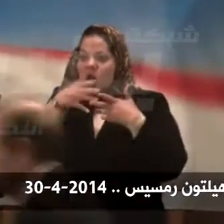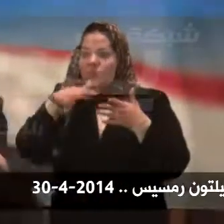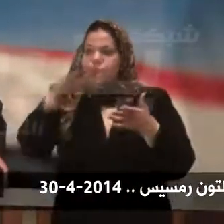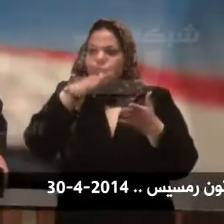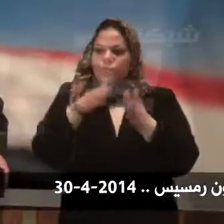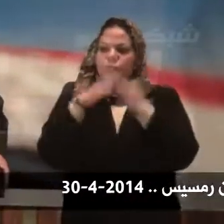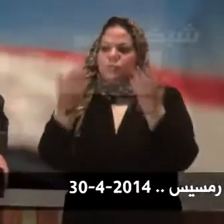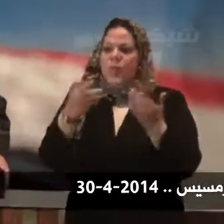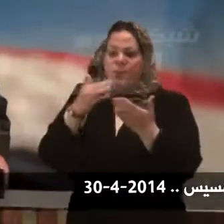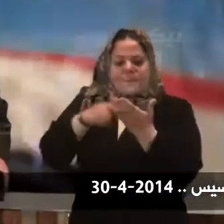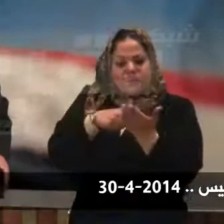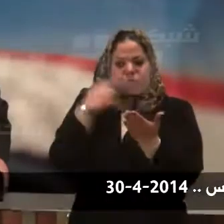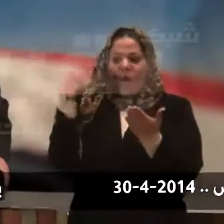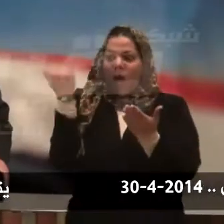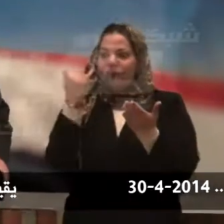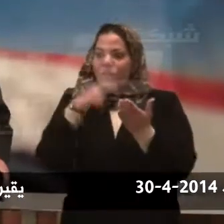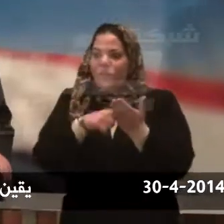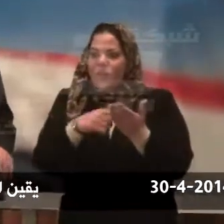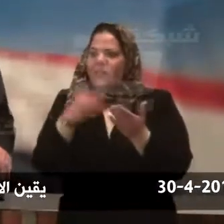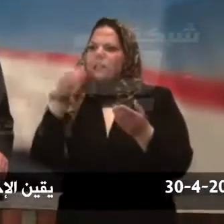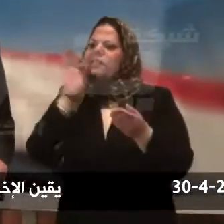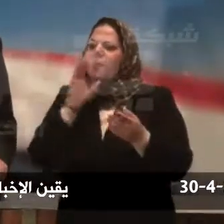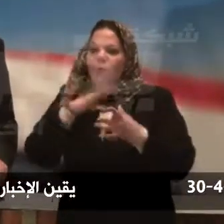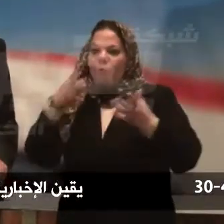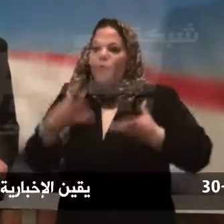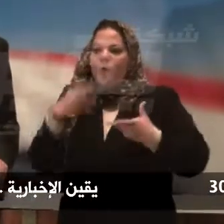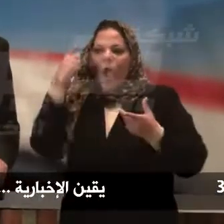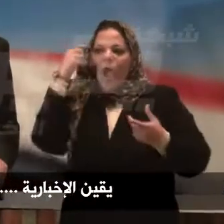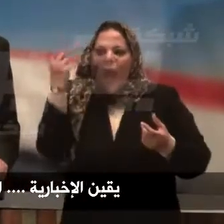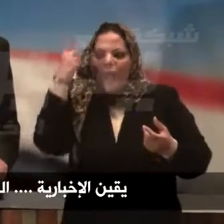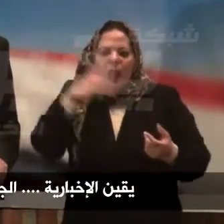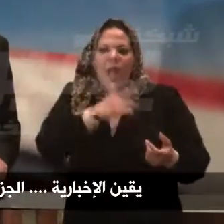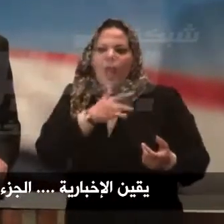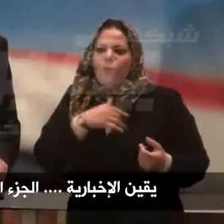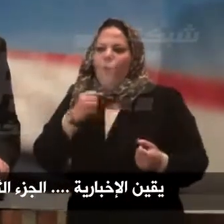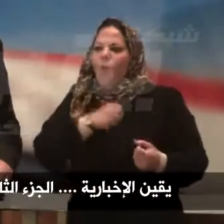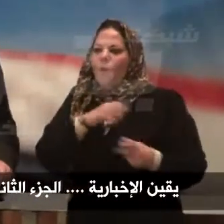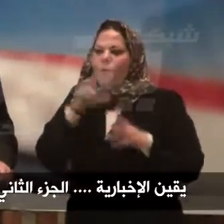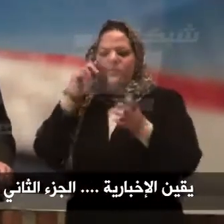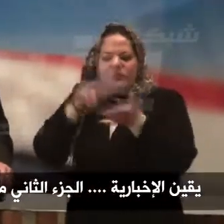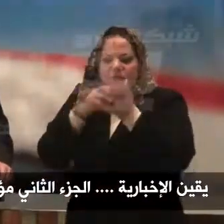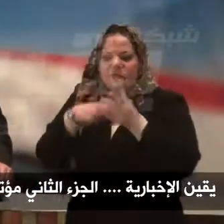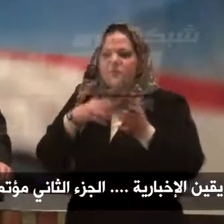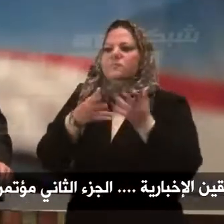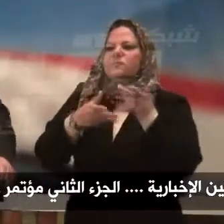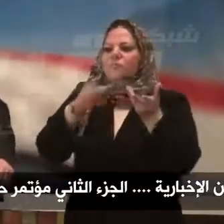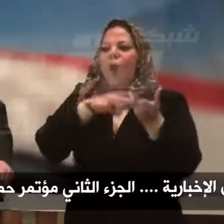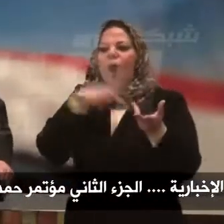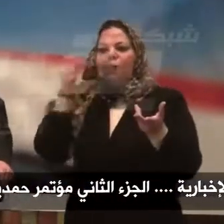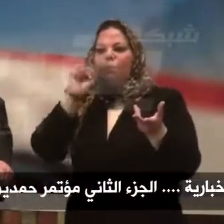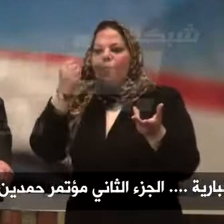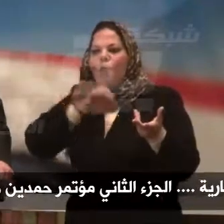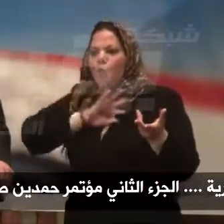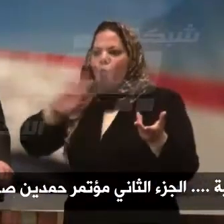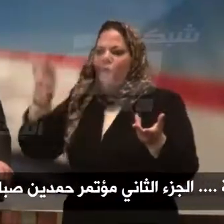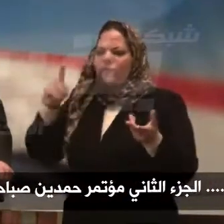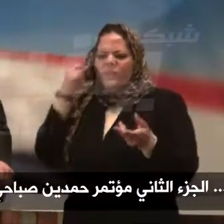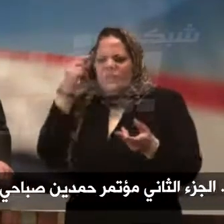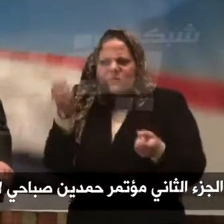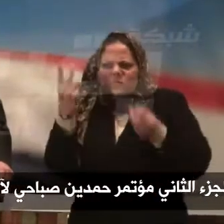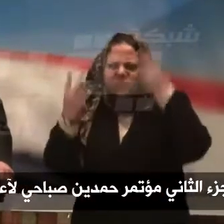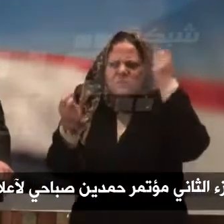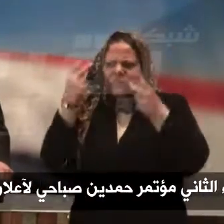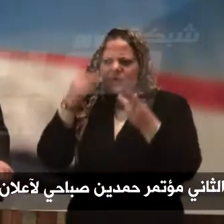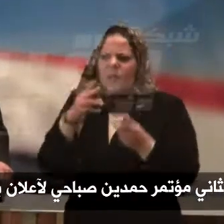الطموحة دي بروح وعقل وقلب وامكانيات وان تتوفر فيها كفاءة